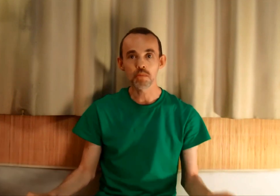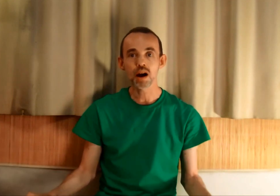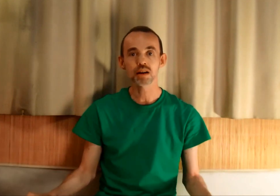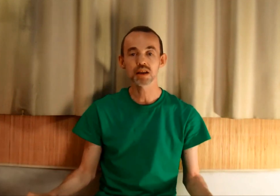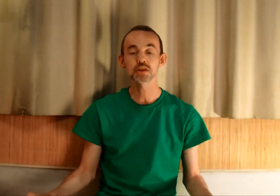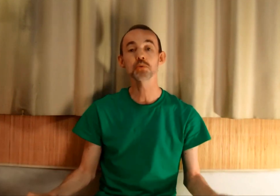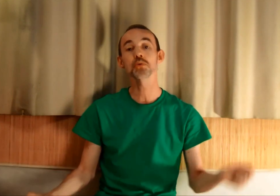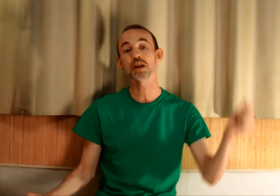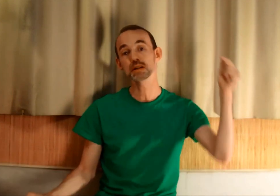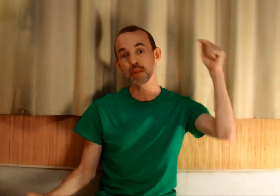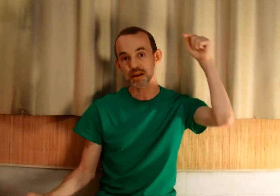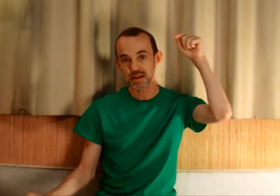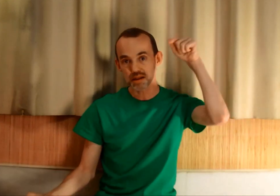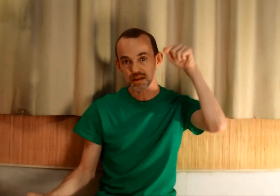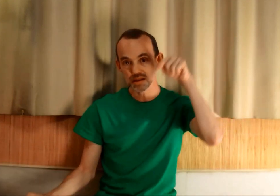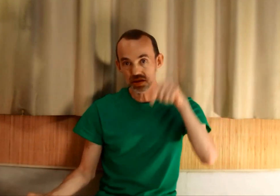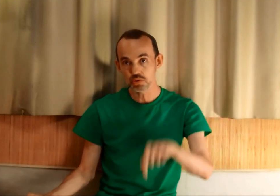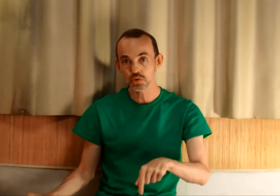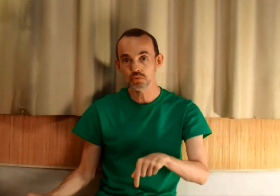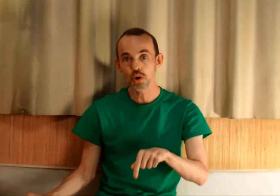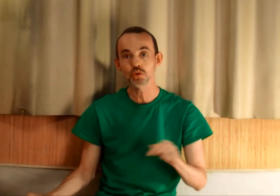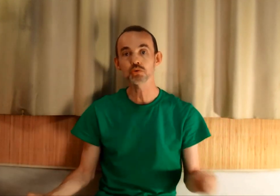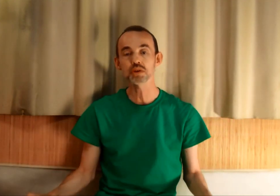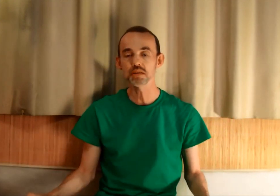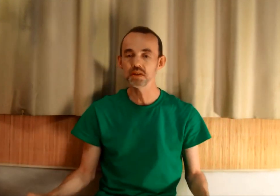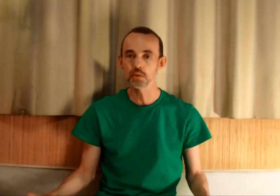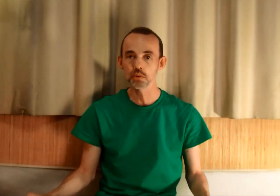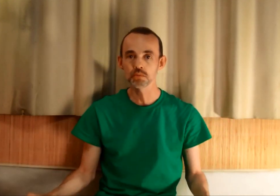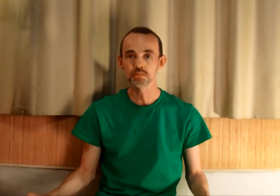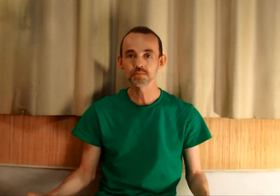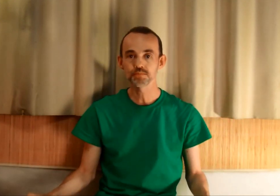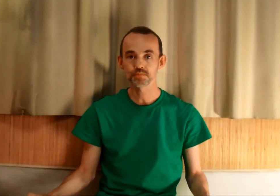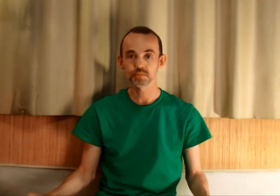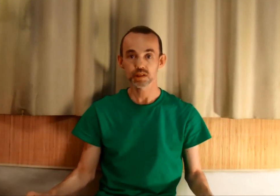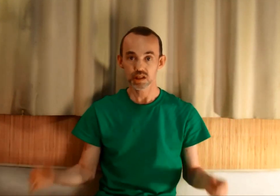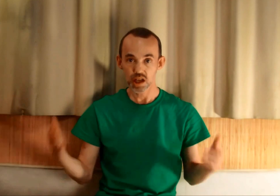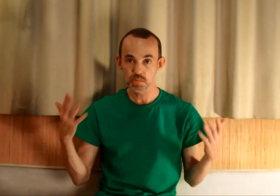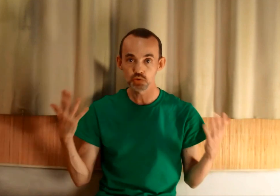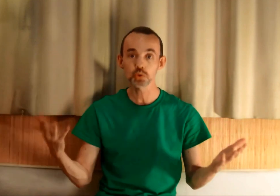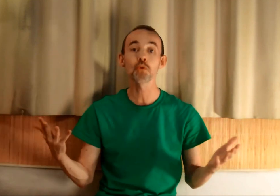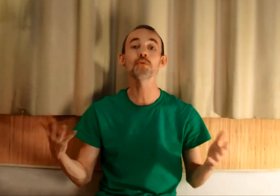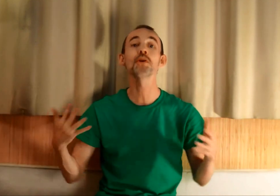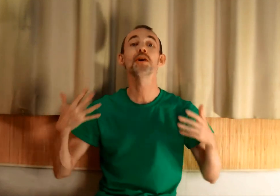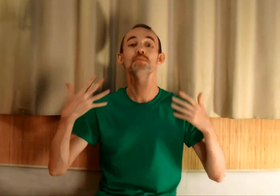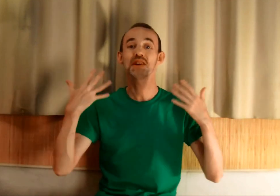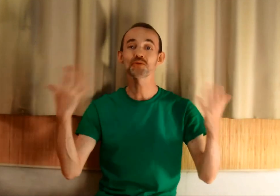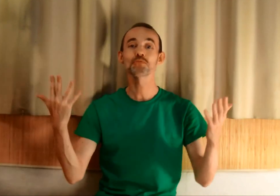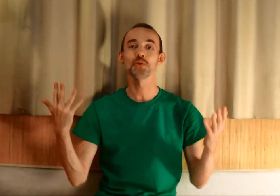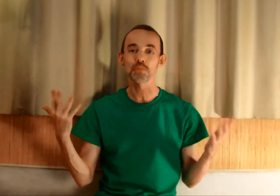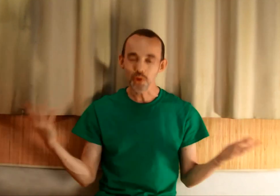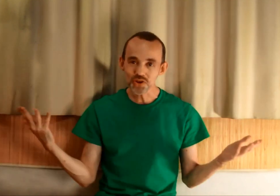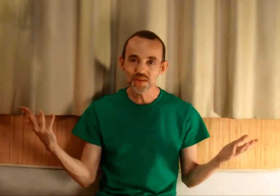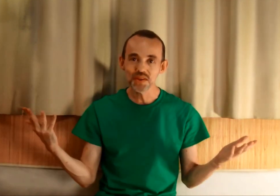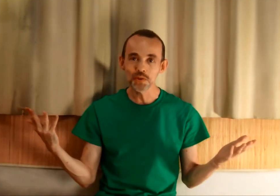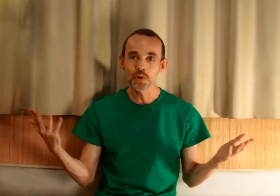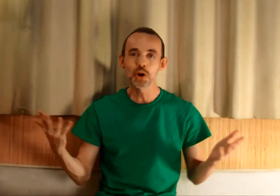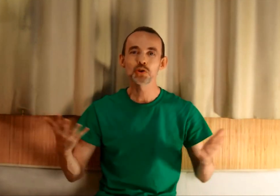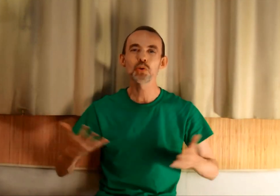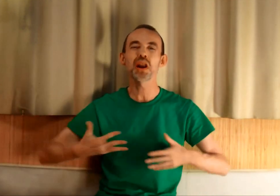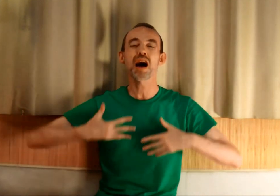remarques, questions, dans l'espace ci-dessous, en dessous de cette vidéo. Et puis, je vous retrouve bientôt pour une prochaine vidéo sur l